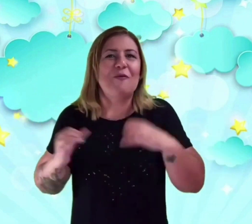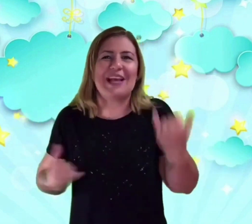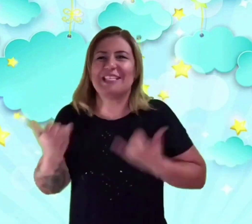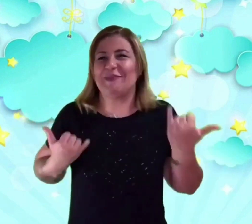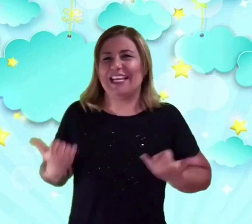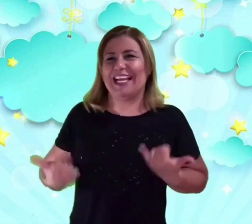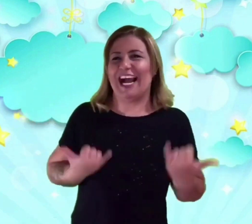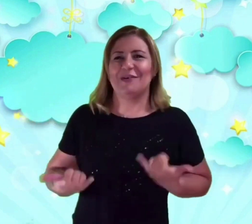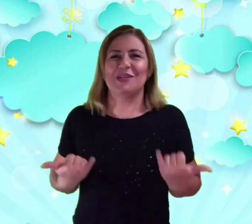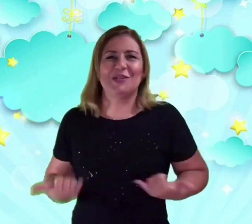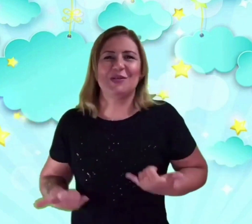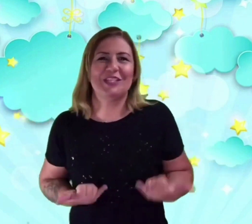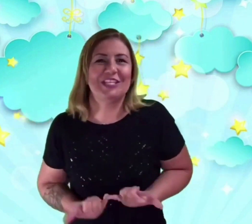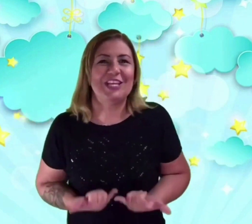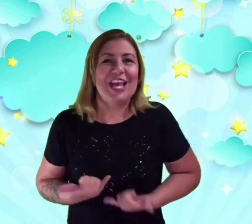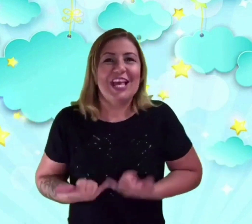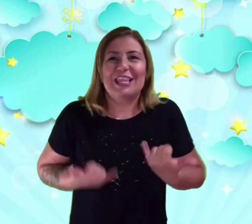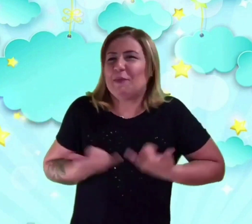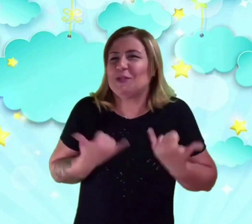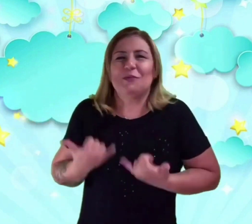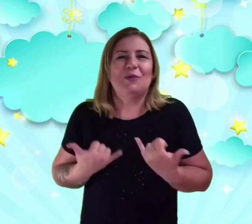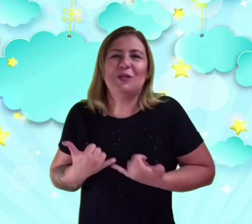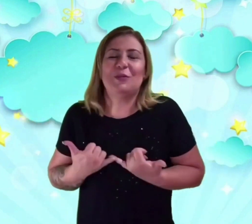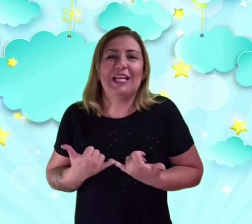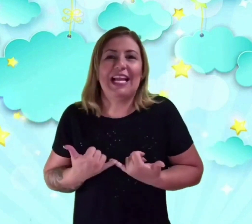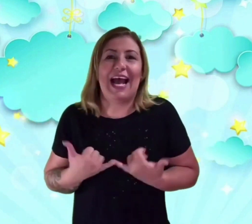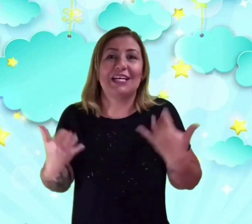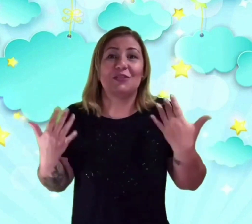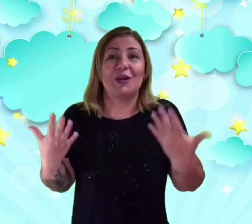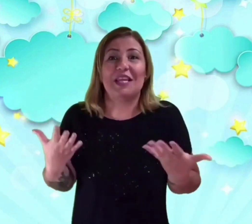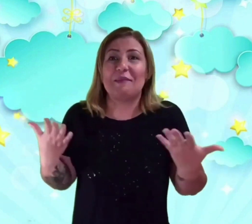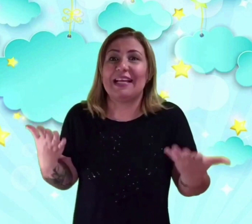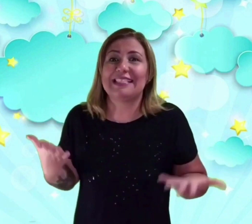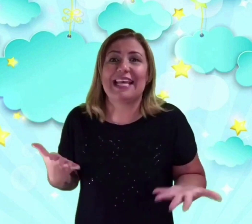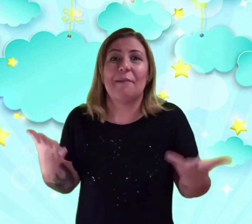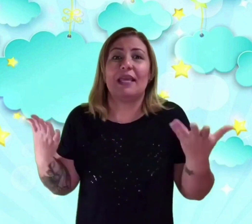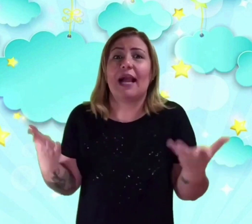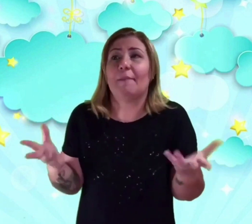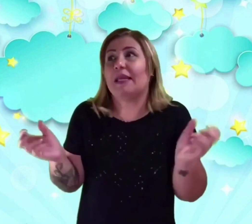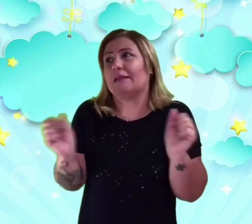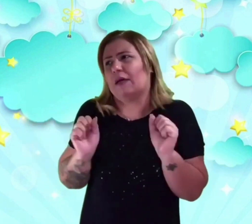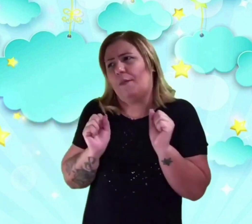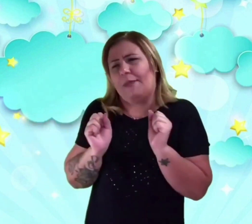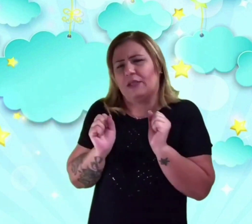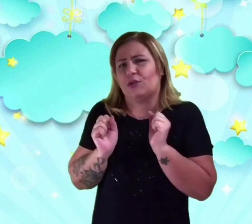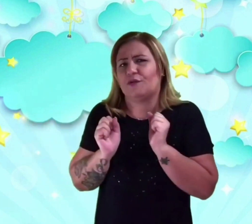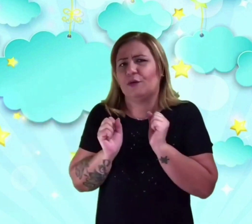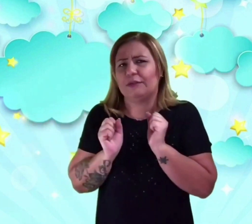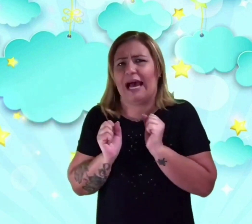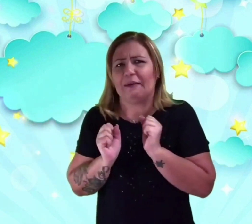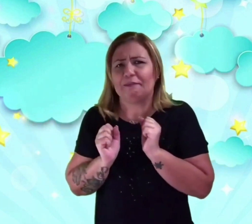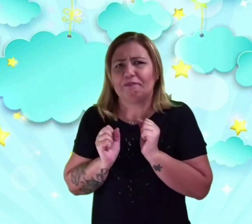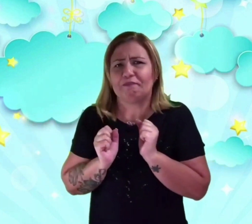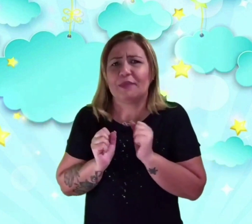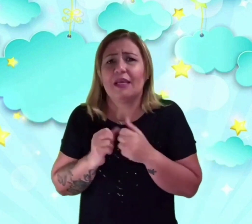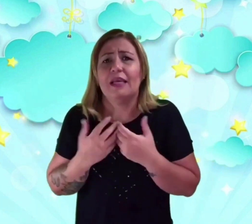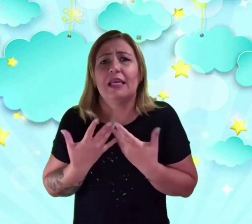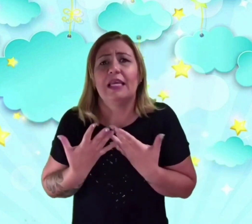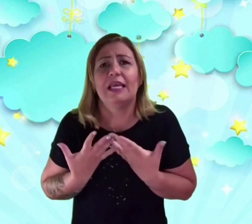começa a brincar com as outras. Depois de muito brincar, Joaquim percebe que Camille está com medo de voltar. E